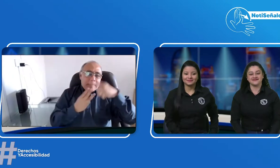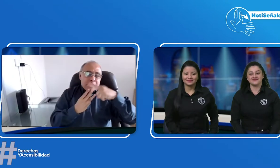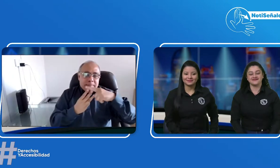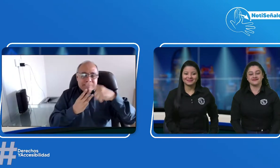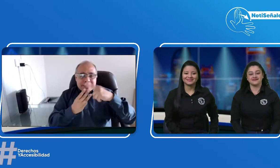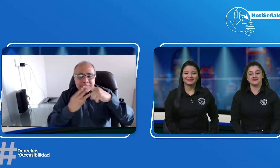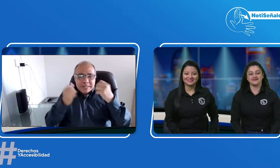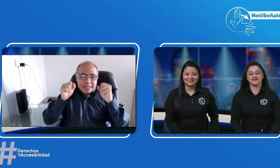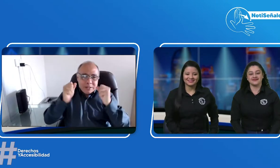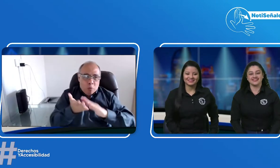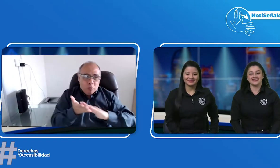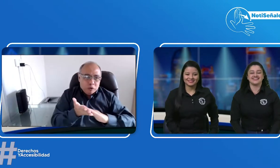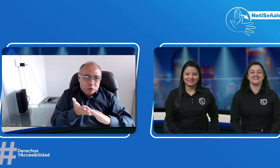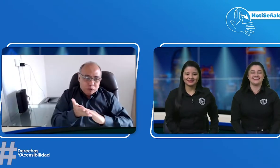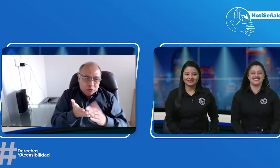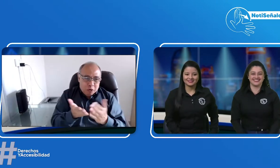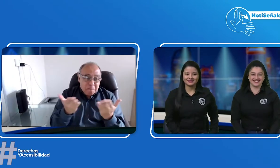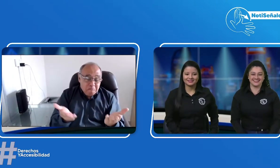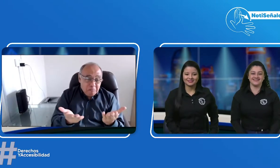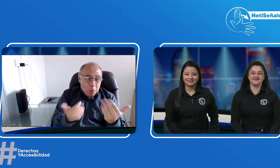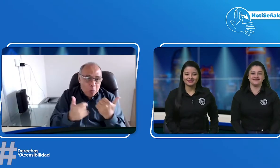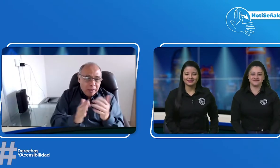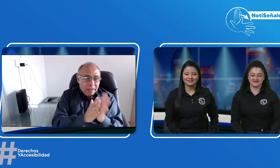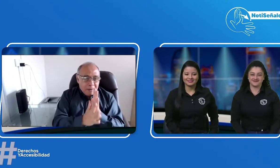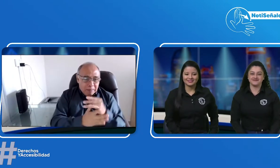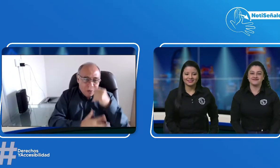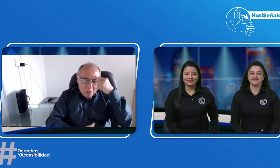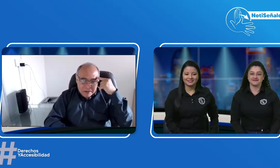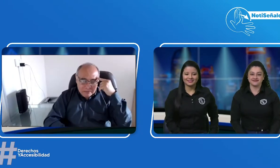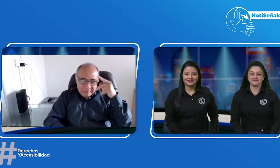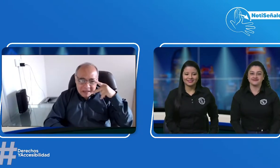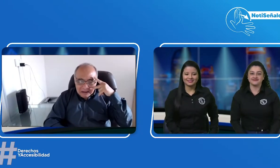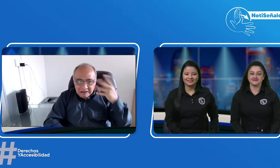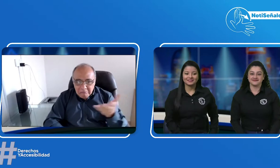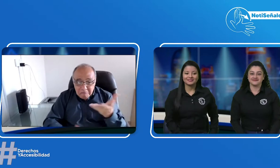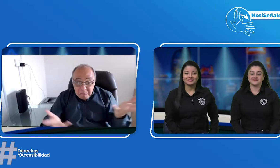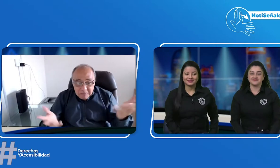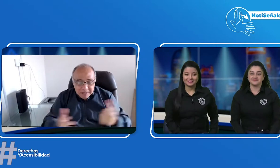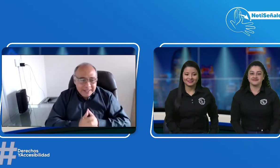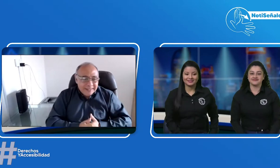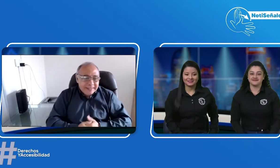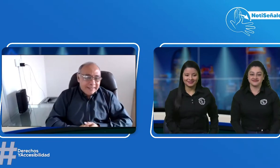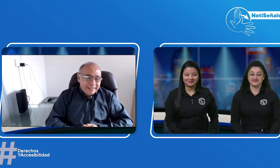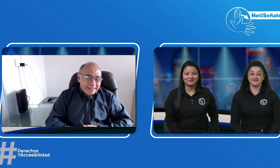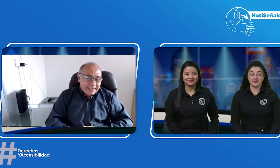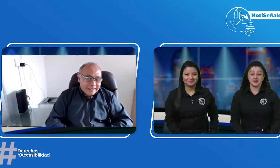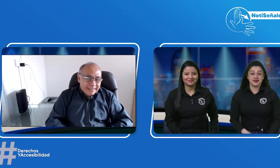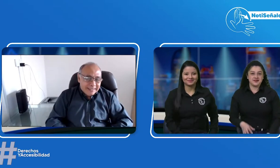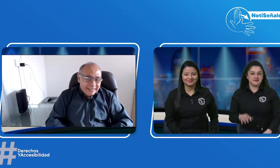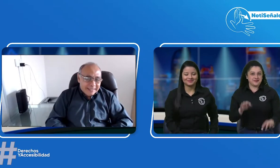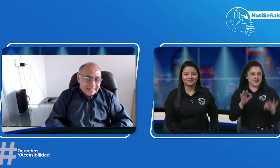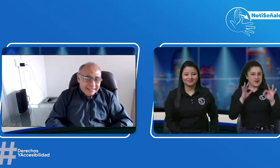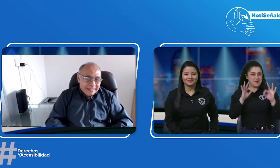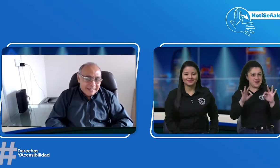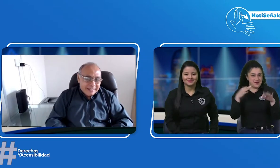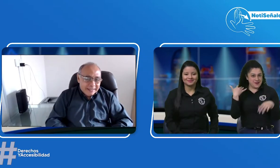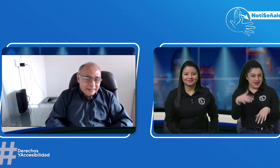especial, nuestros invitados especiales, la comunidad sorda tiene algunas dudas sobre la licencia de conducción, lo trataremos ahorita. Paula.